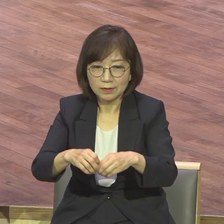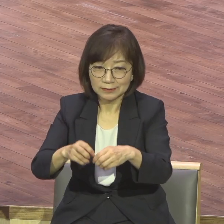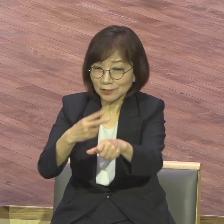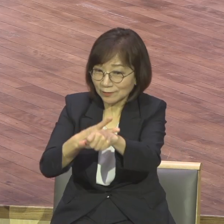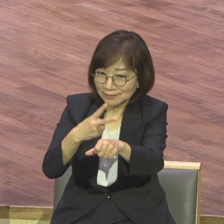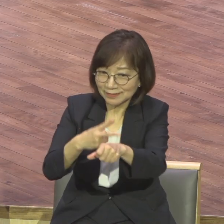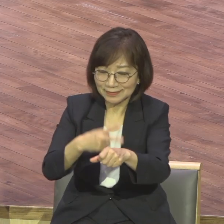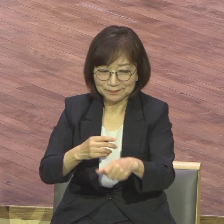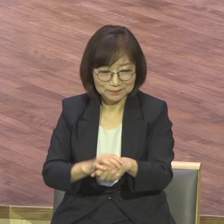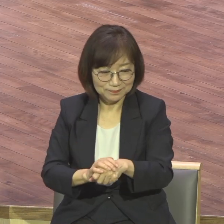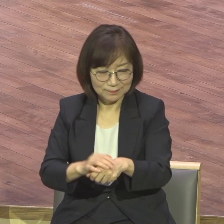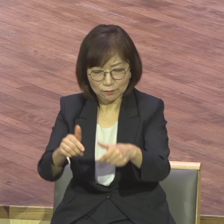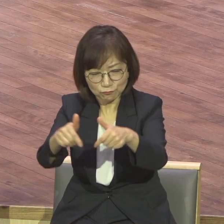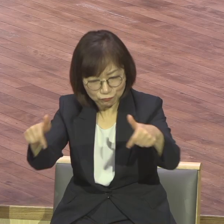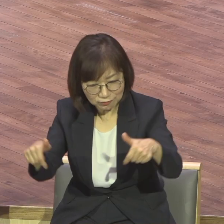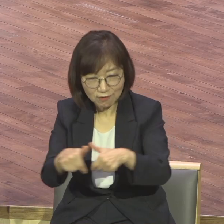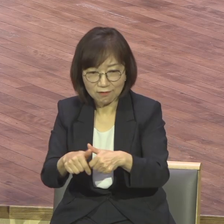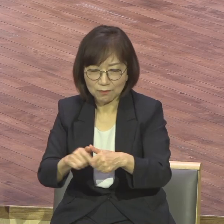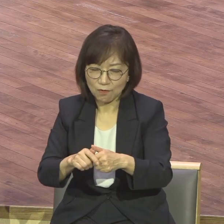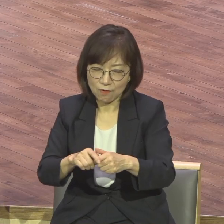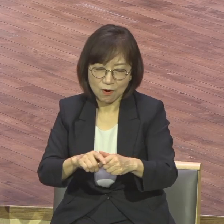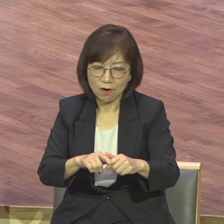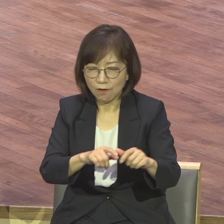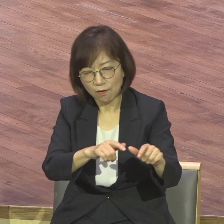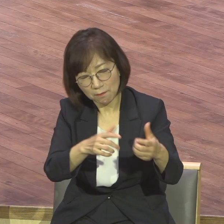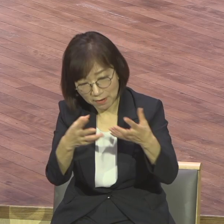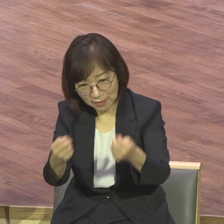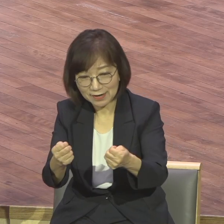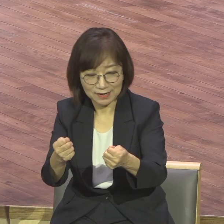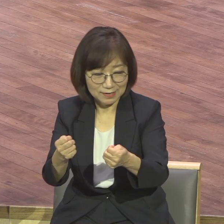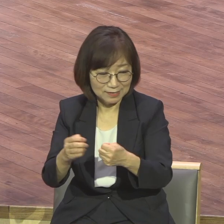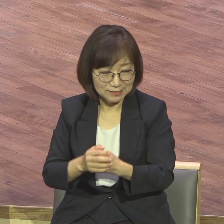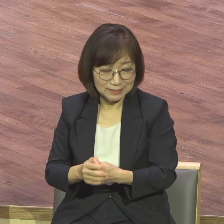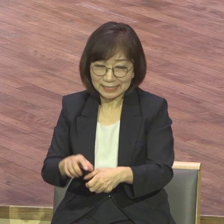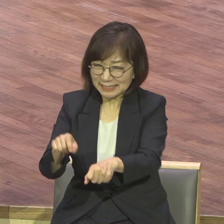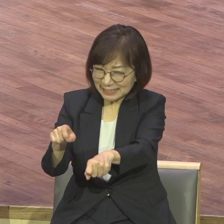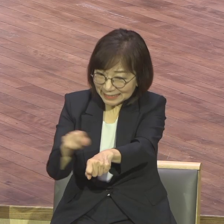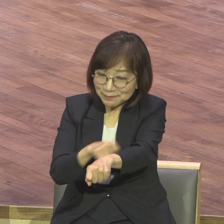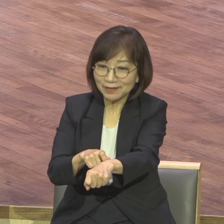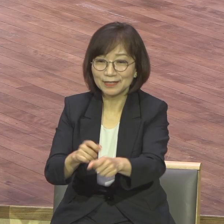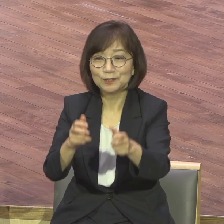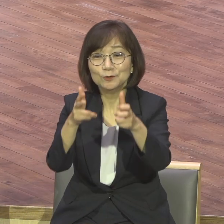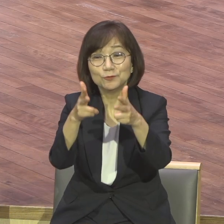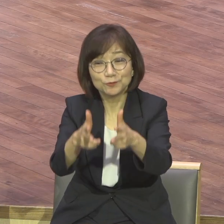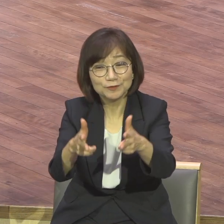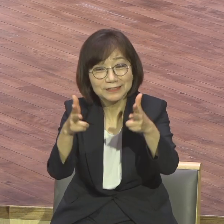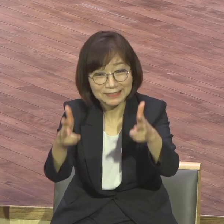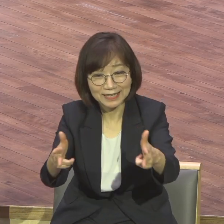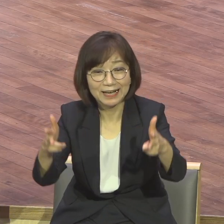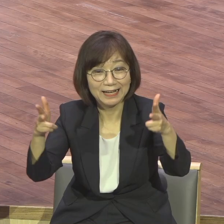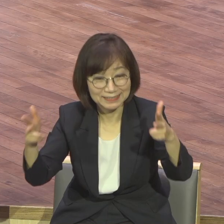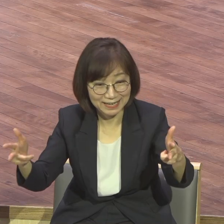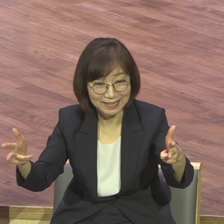구역에도 그렇고 지역의 사회가 한 사람 많이 있습니다 특별히 이 주차장은요 우리의 민낯이 그 곳이라는